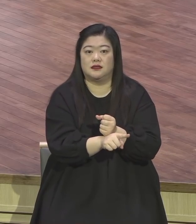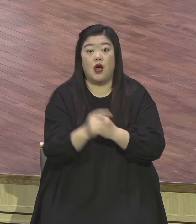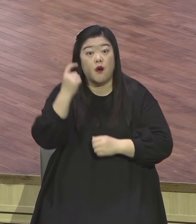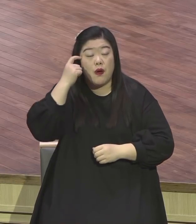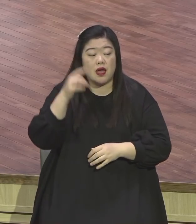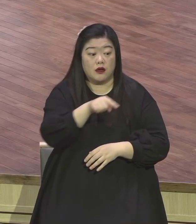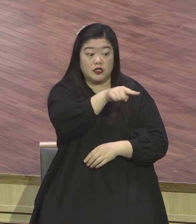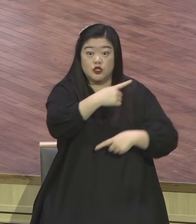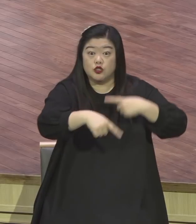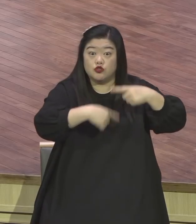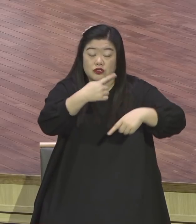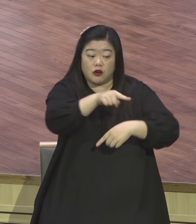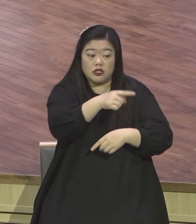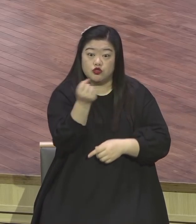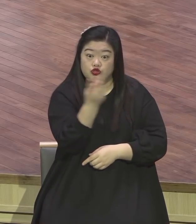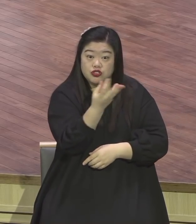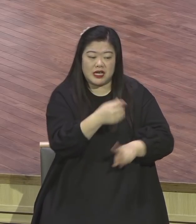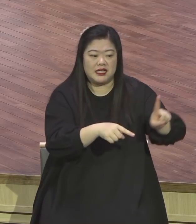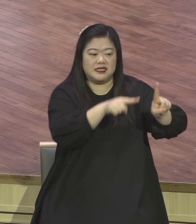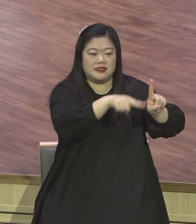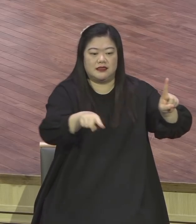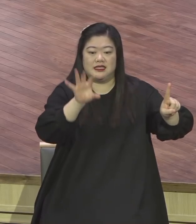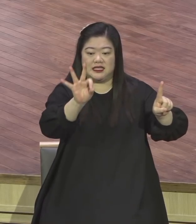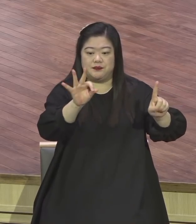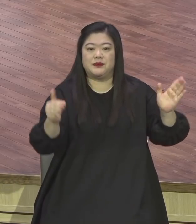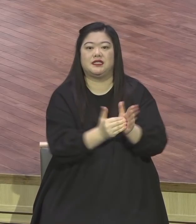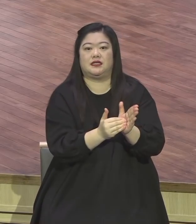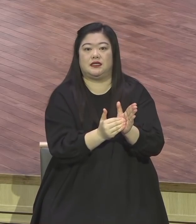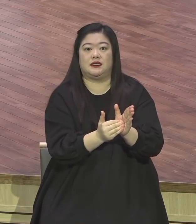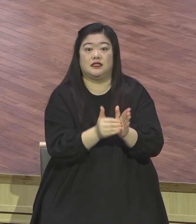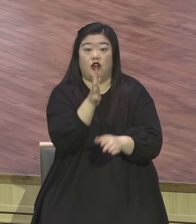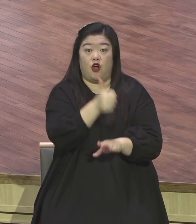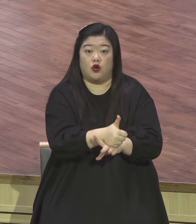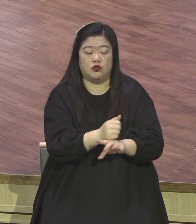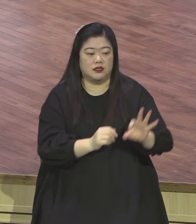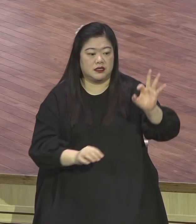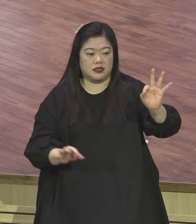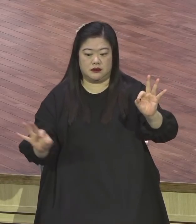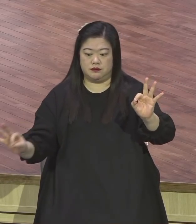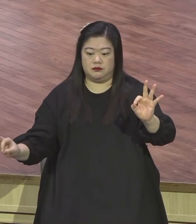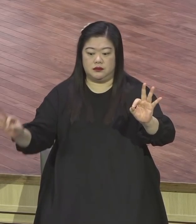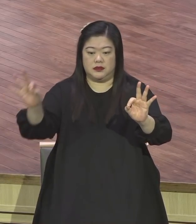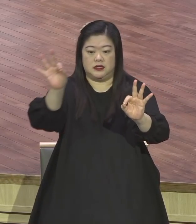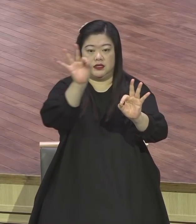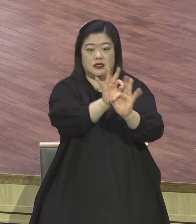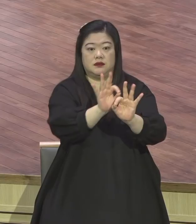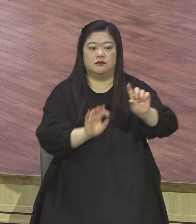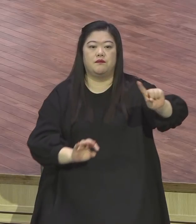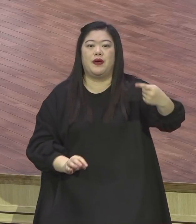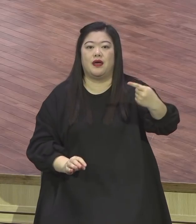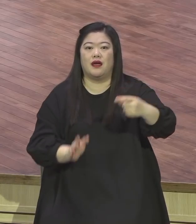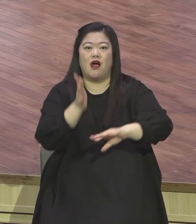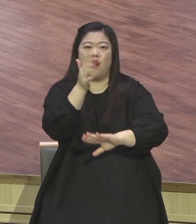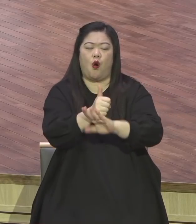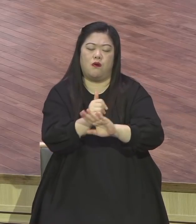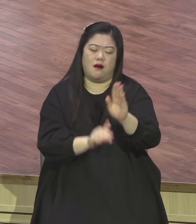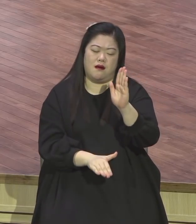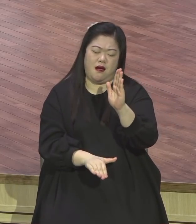10밖에 없으세요 10인데 이걸 10배가 되기 때문에 그 무슨 말이냐 가득 찬 상태 이 100배를 말합니다